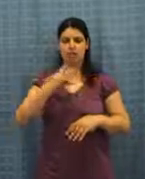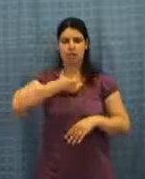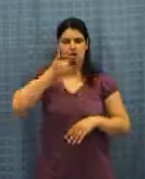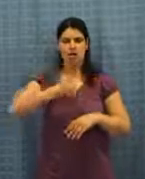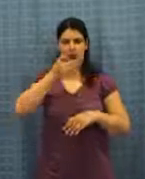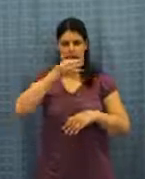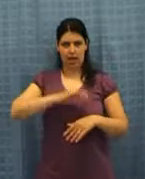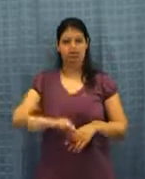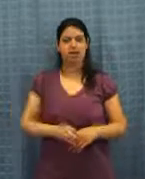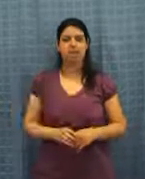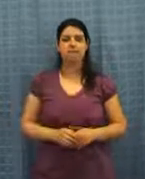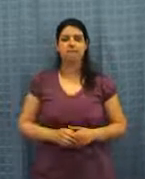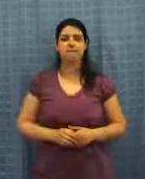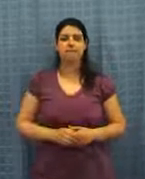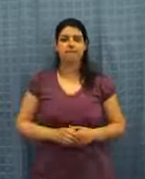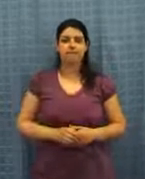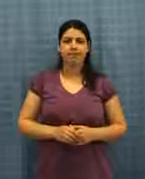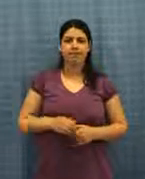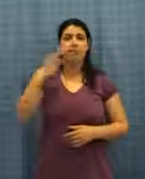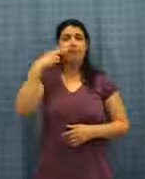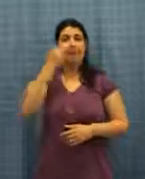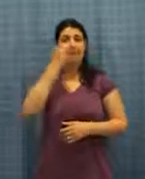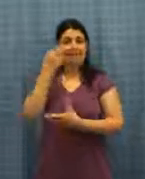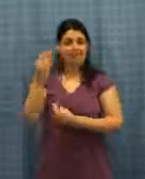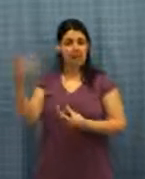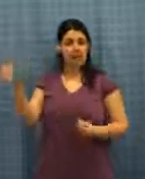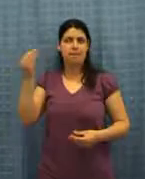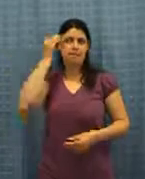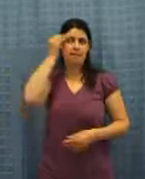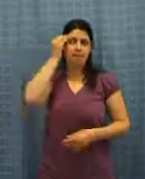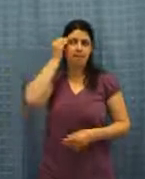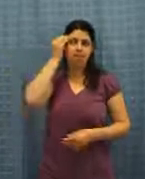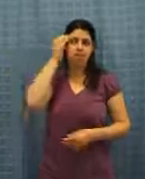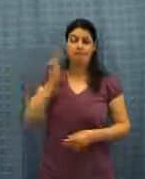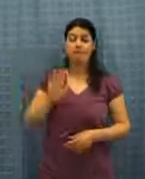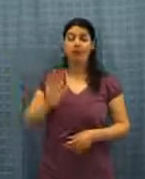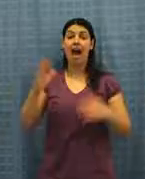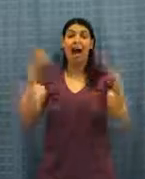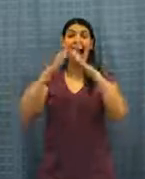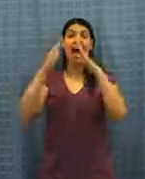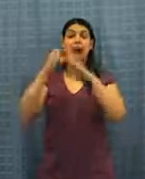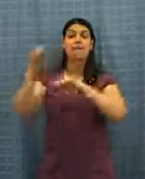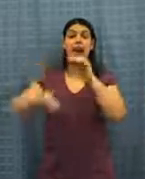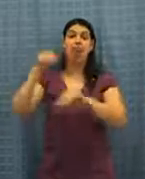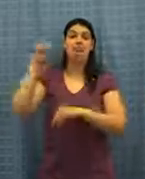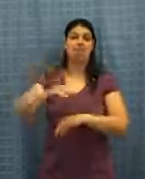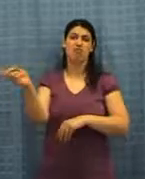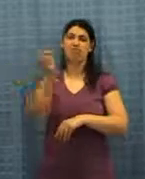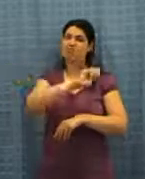Molti genitori, però, pensano che un animale in casa ha sporchi e porti malattie.